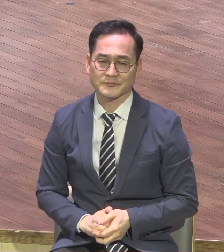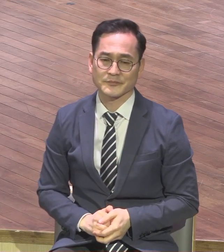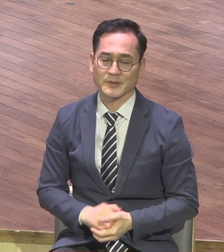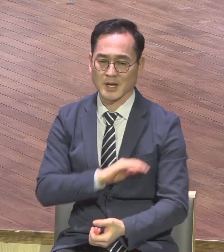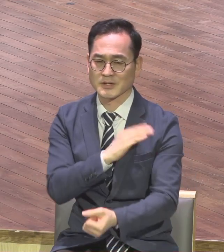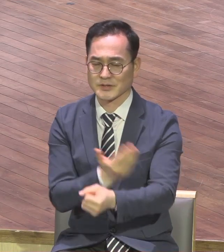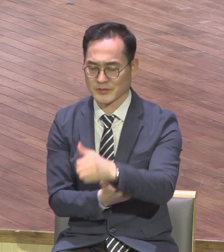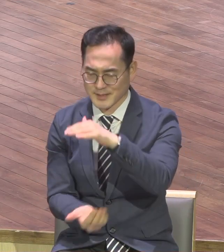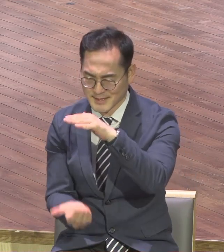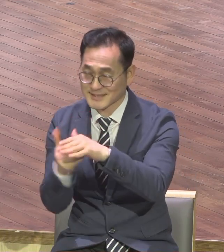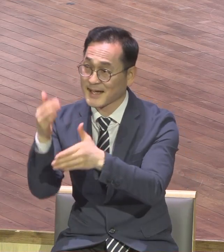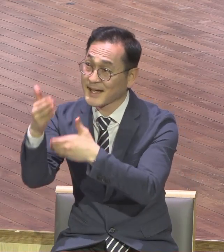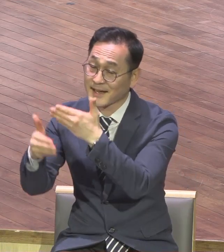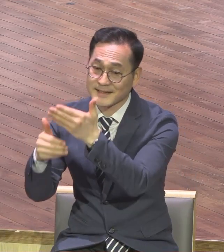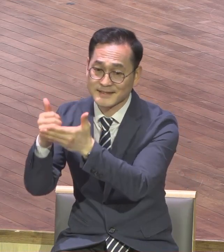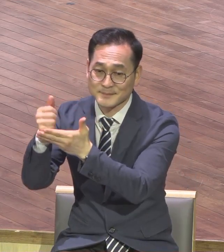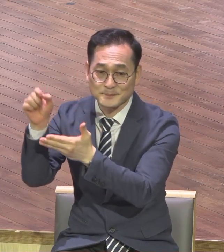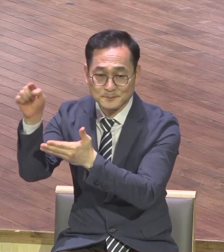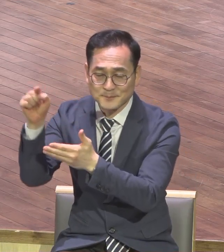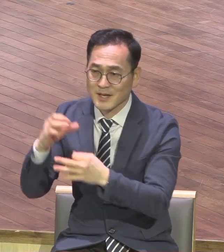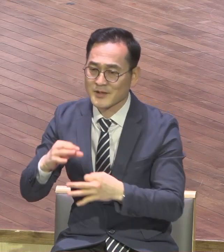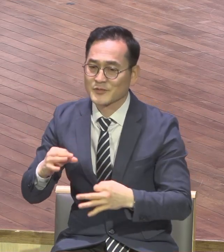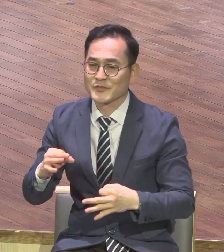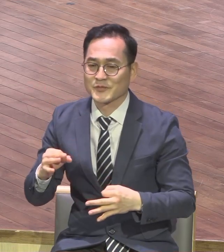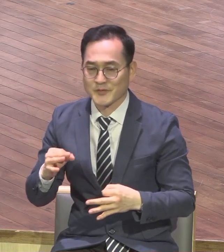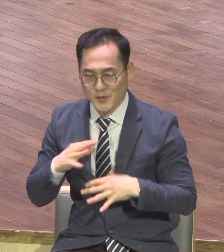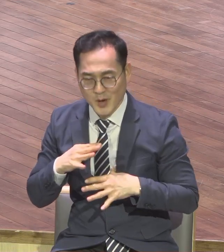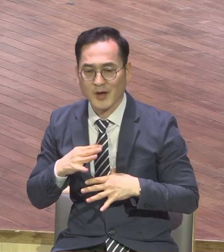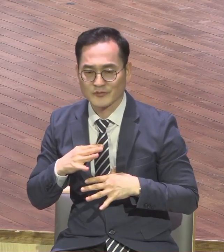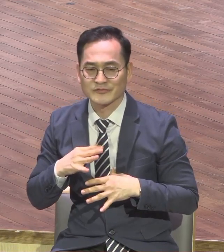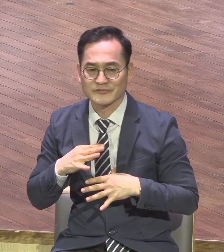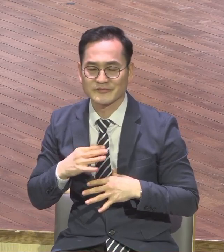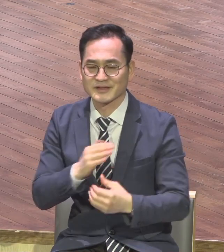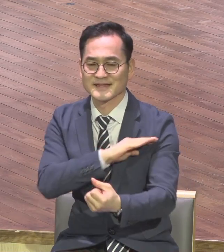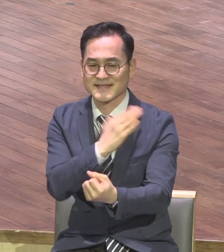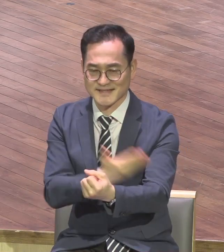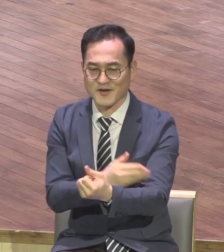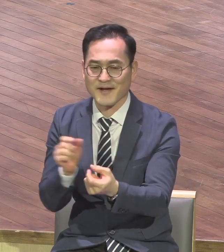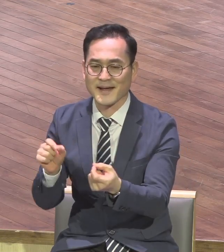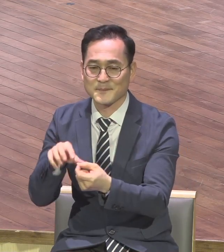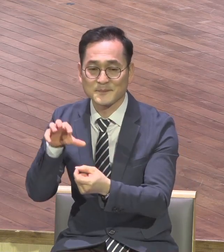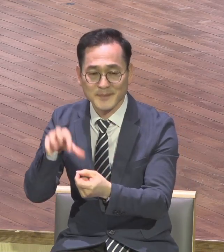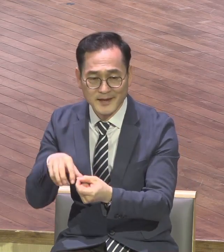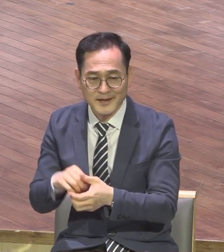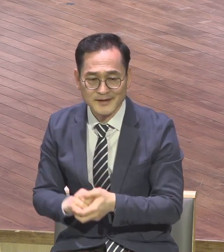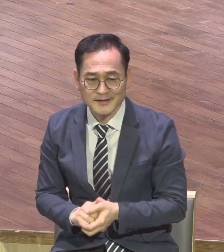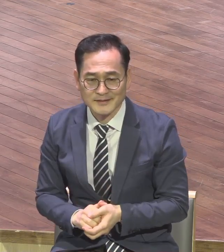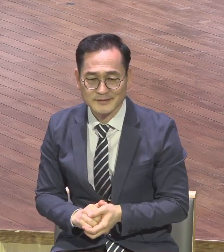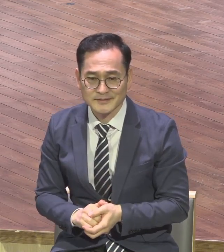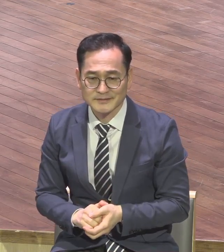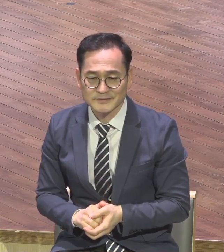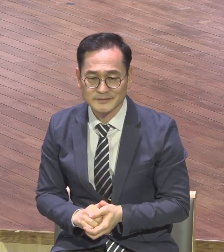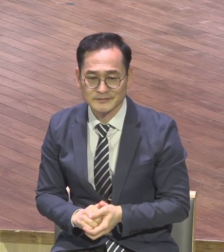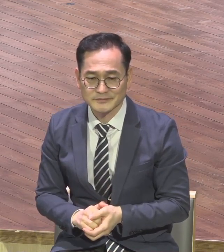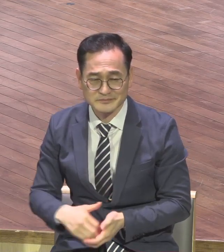창주주 하나님의 놀라운 권능 앞에서 모든 것이 무용지물이 될 수 밖에 없는